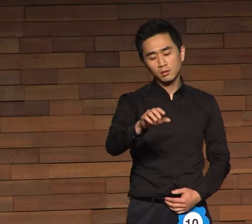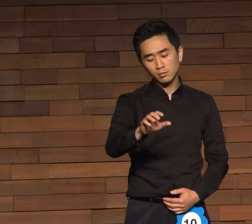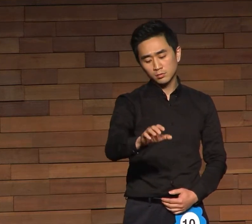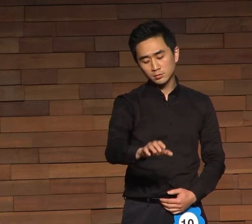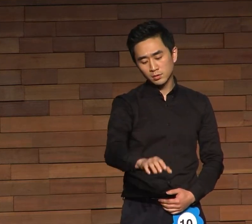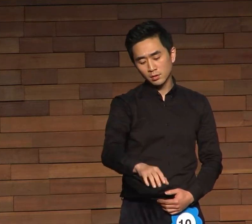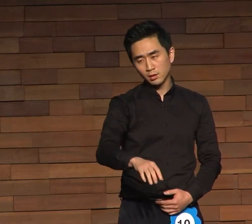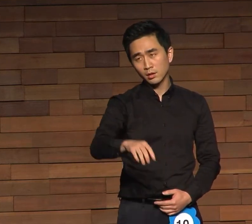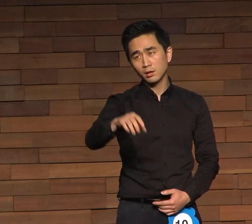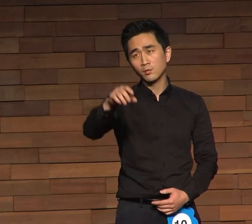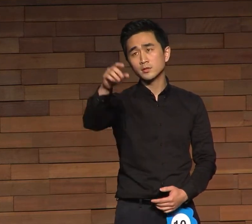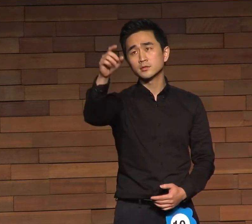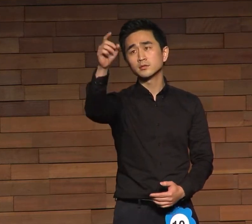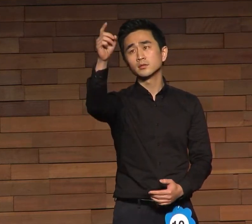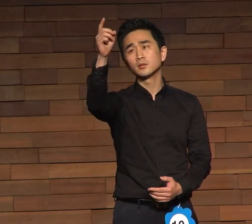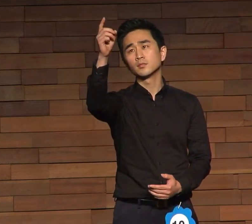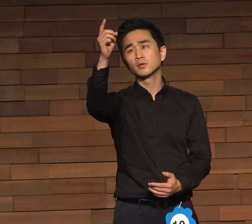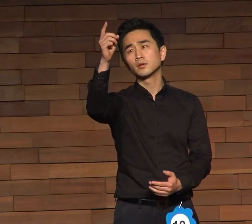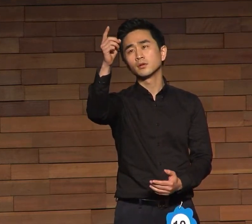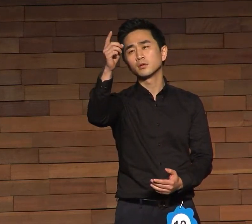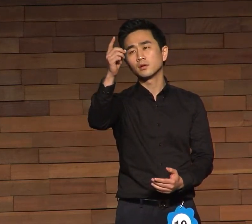이곳에 왔습니다